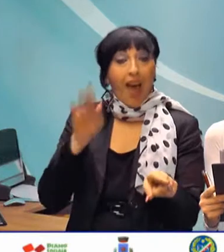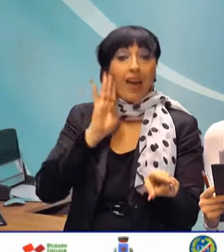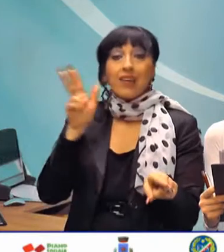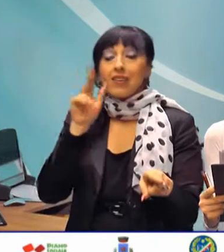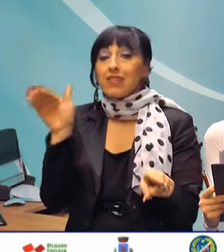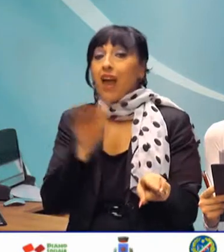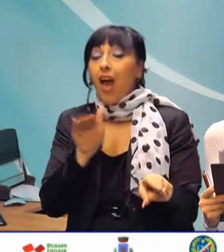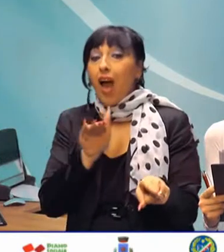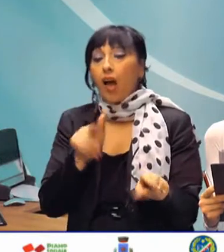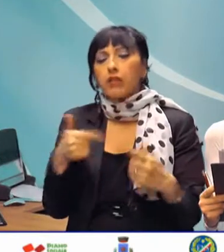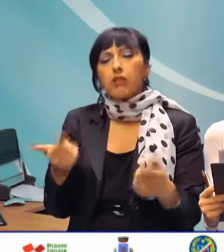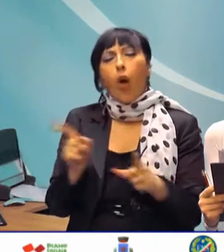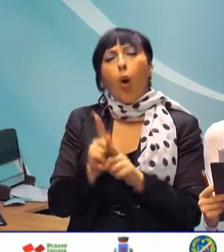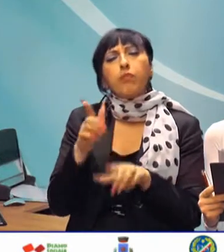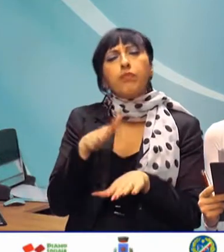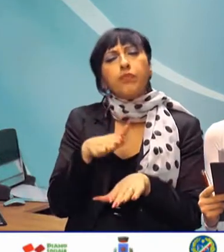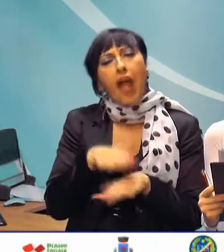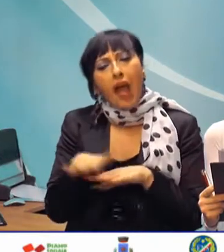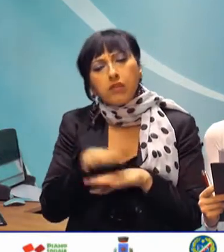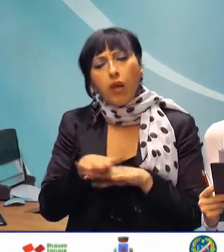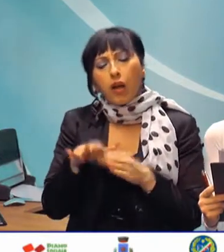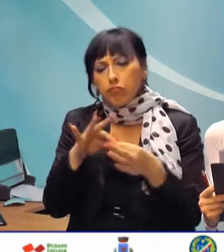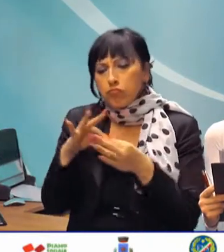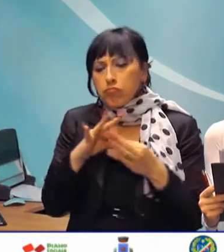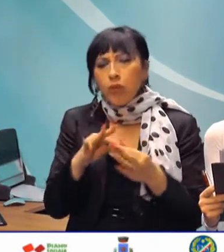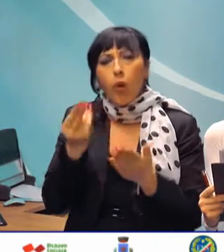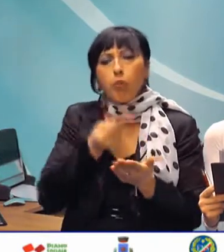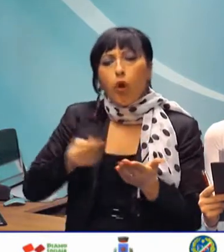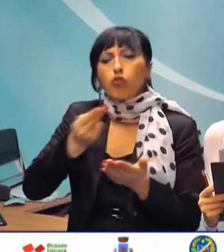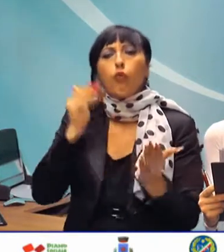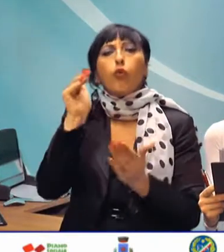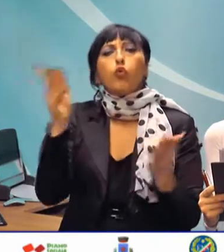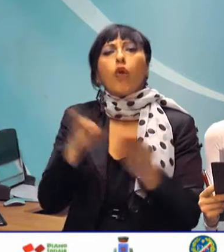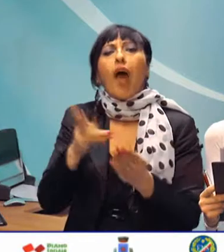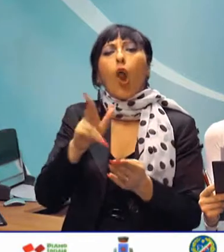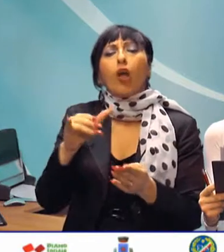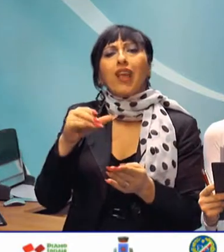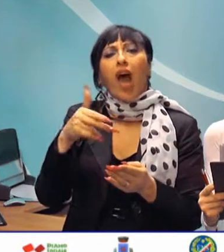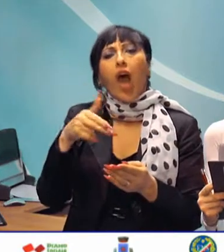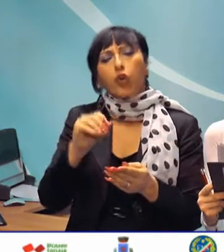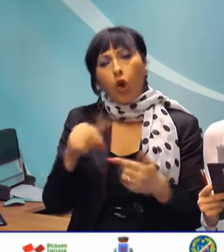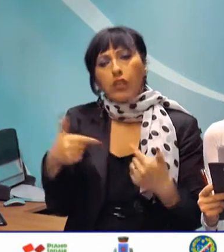ragazze una concreta esperienza di coprogettazione del futuro del Vallo di Diano.